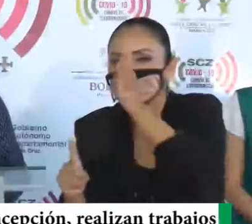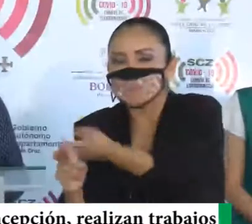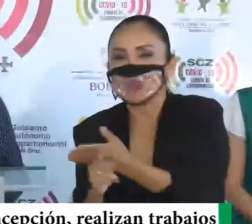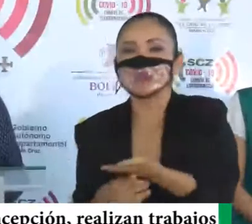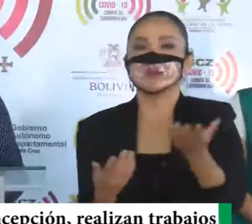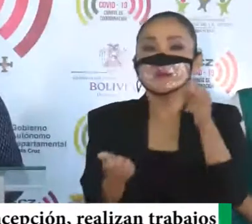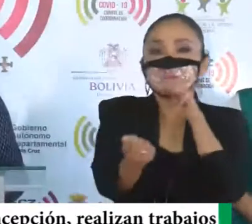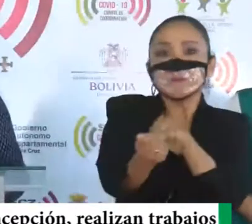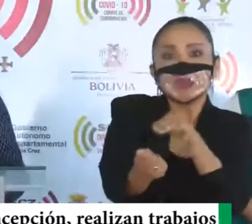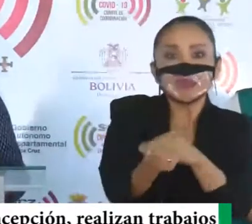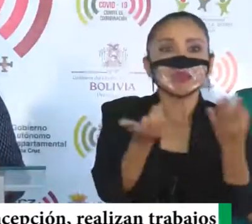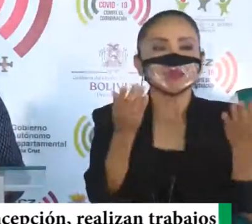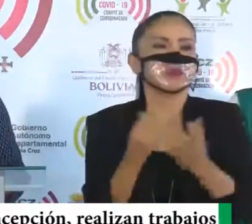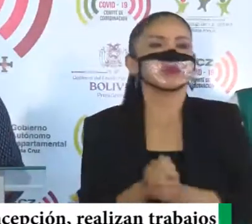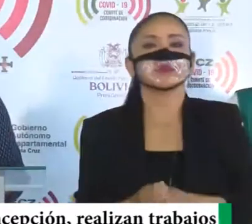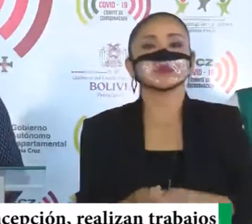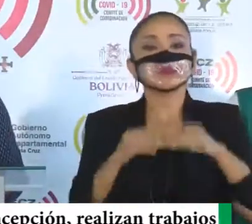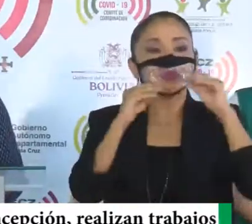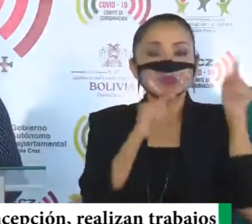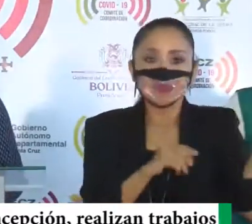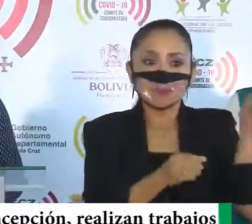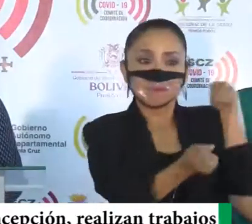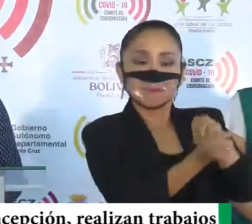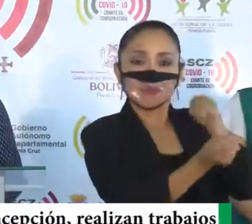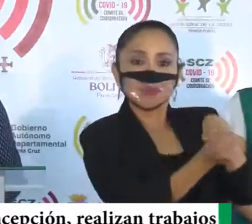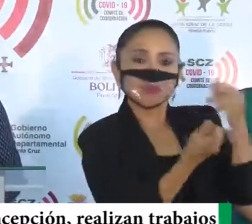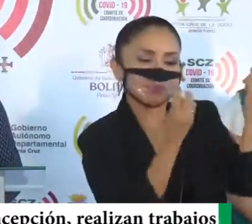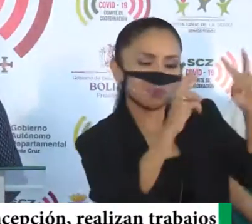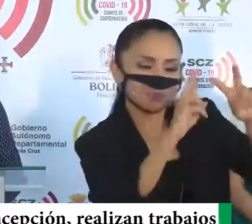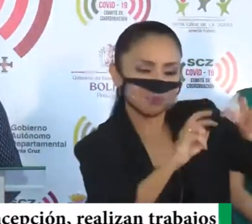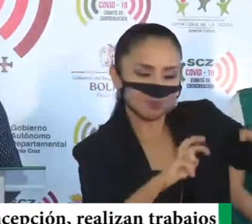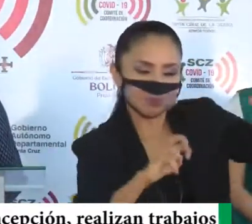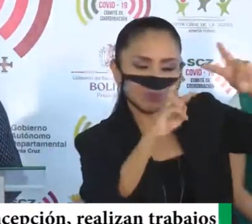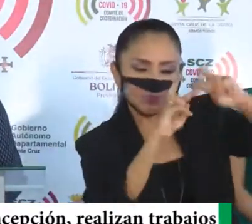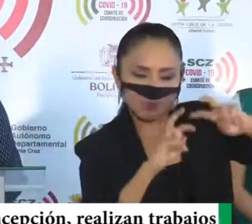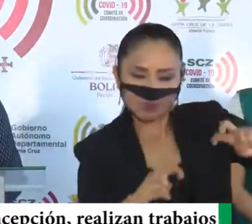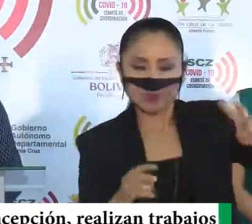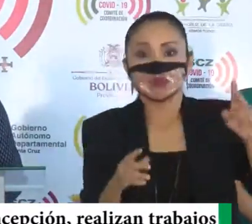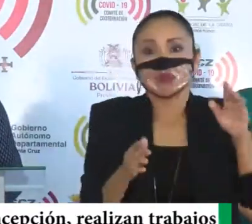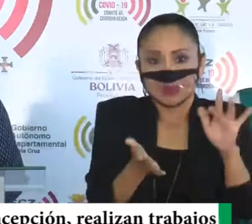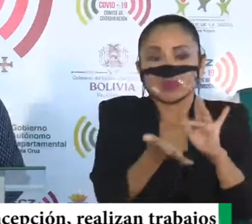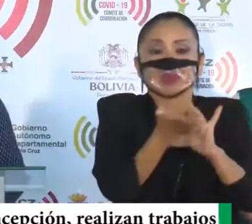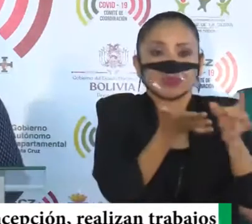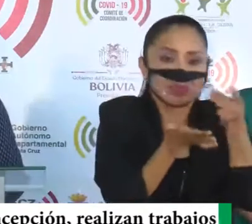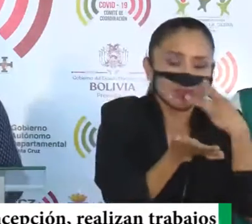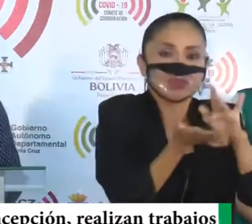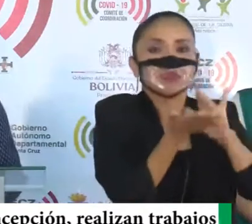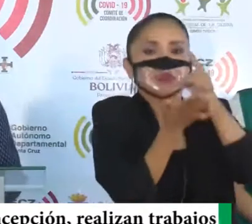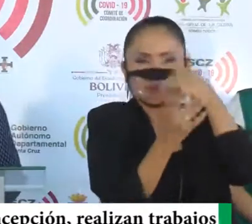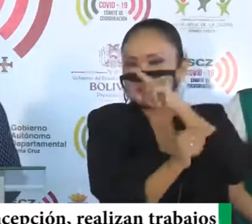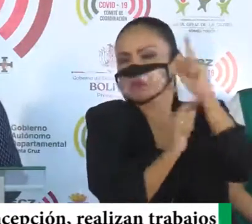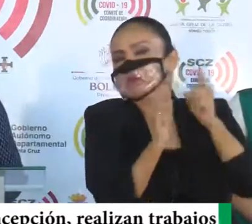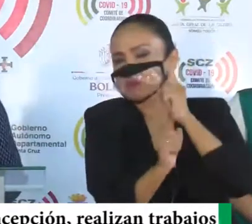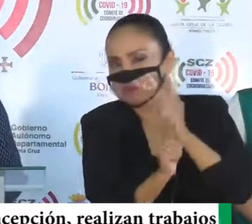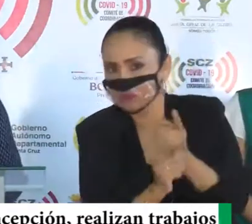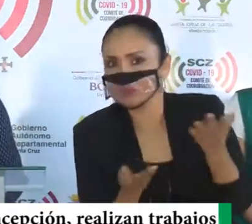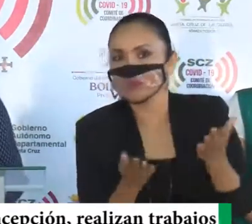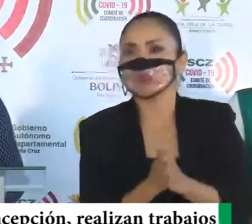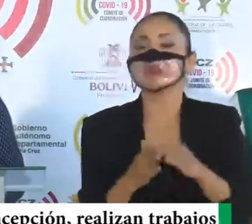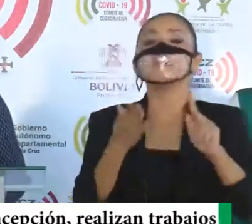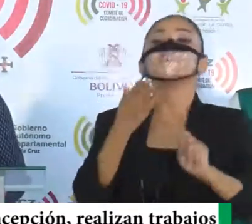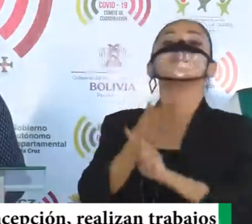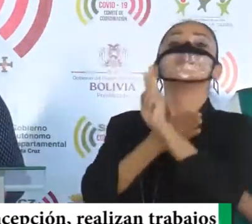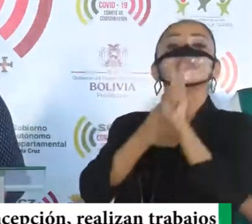que van a dar, diagnóstico, pero que también, van a dar, el tratamiento, respectivo, es